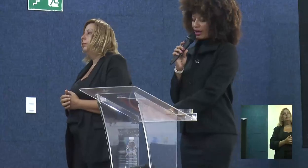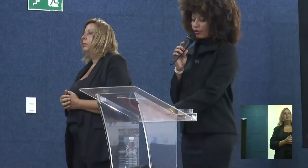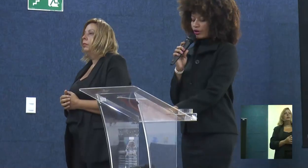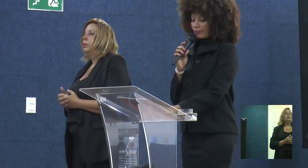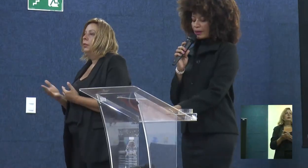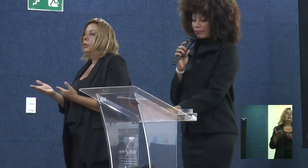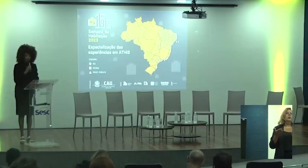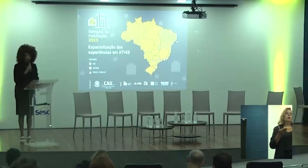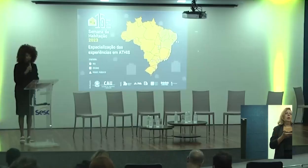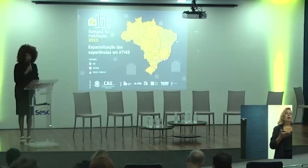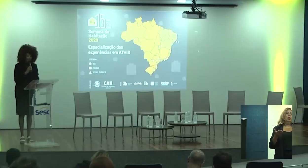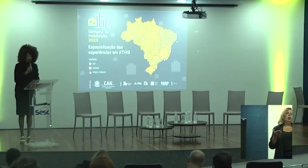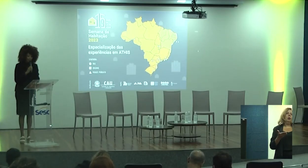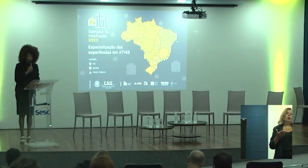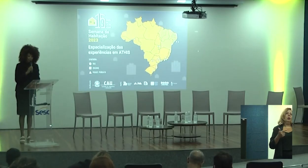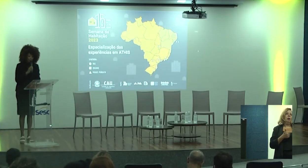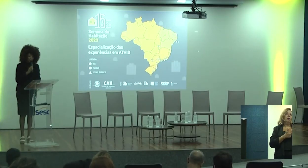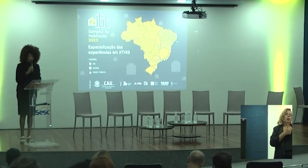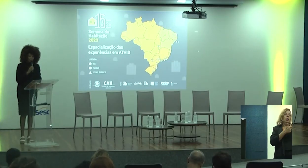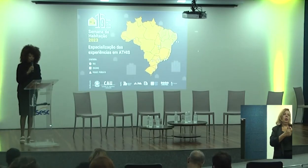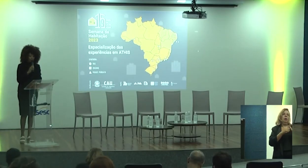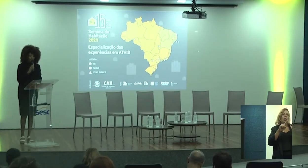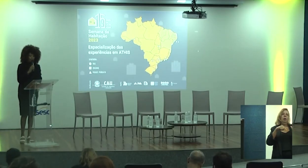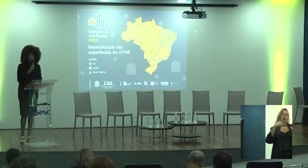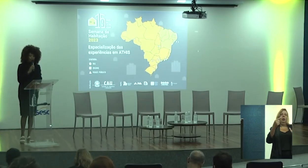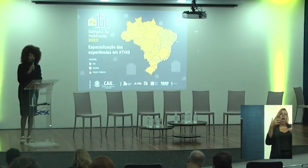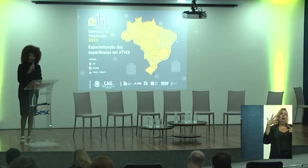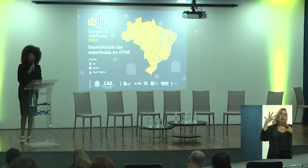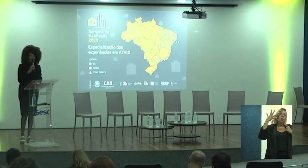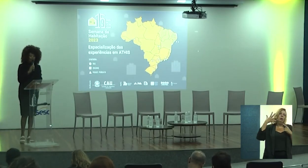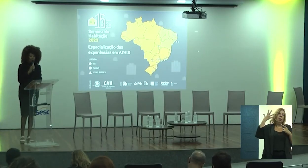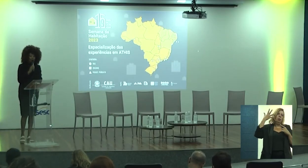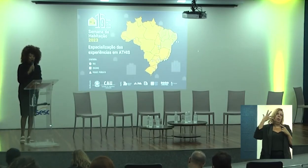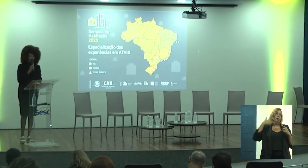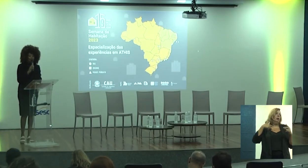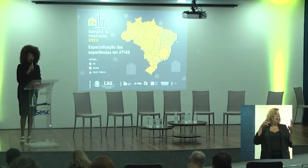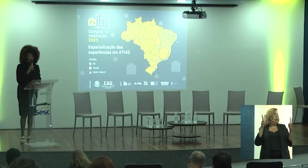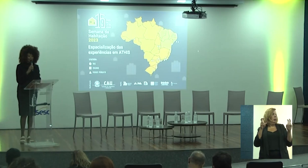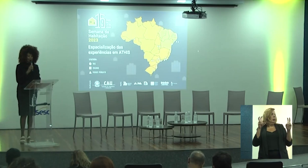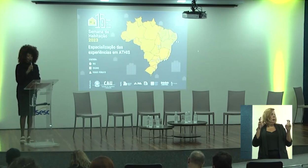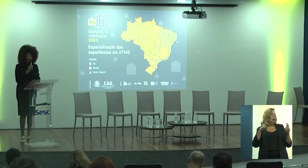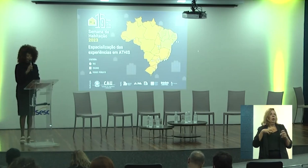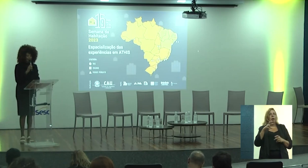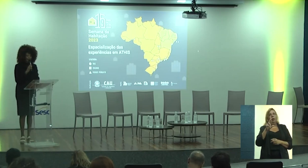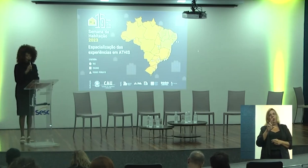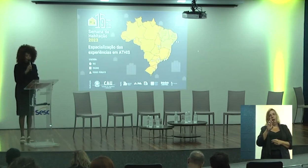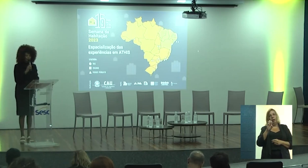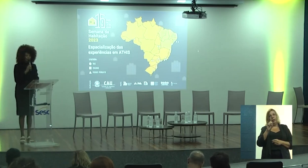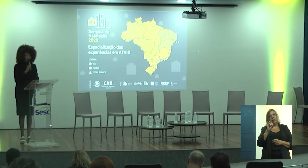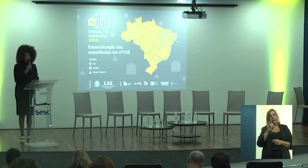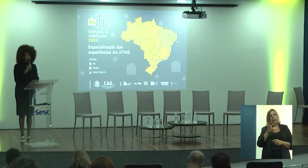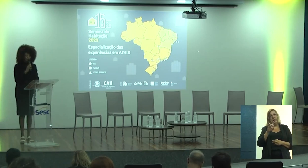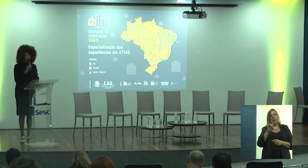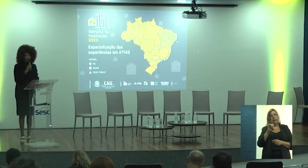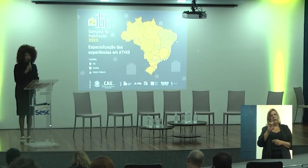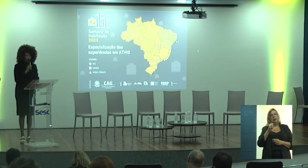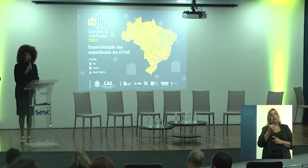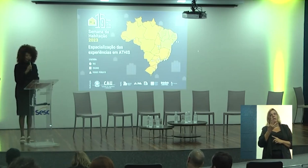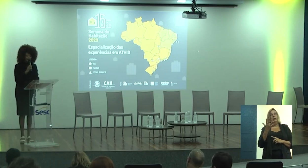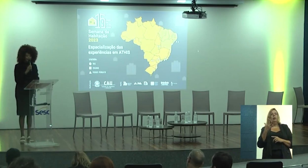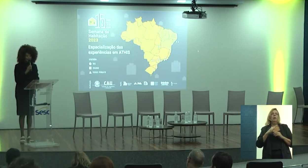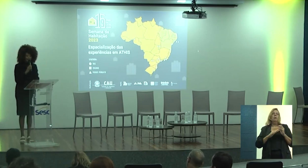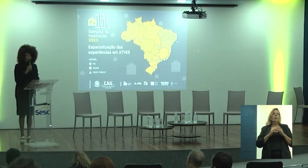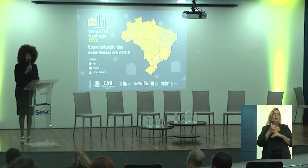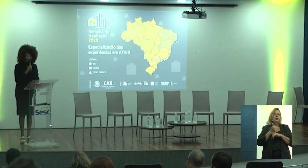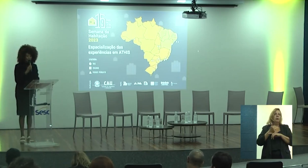Convido agora para apresentar a próxima palestra que tem como tema Residência Multiprofissional